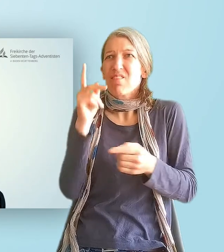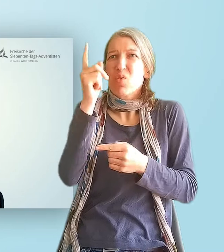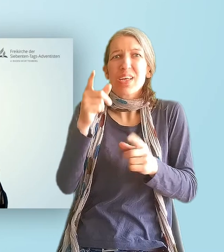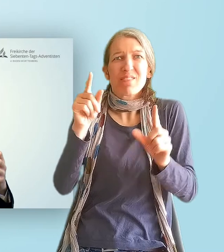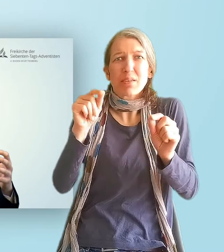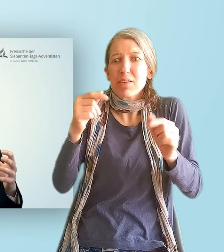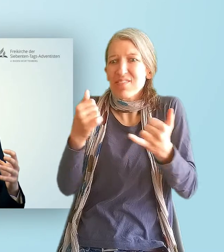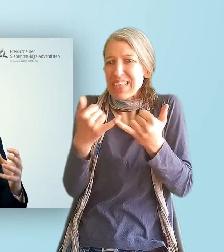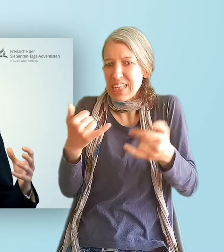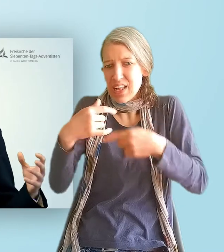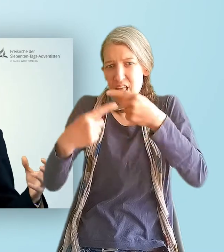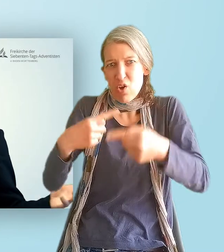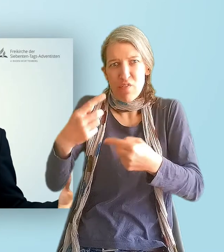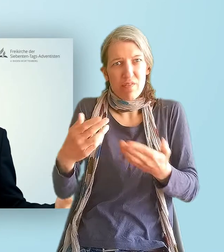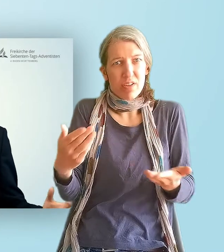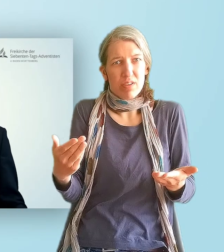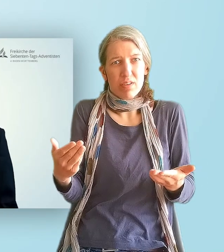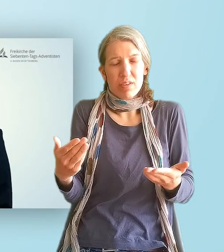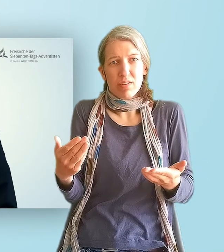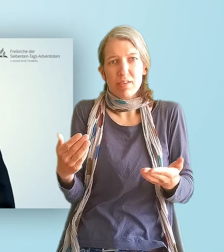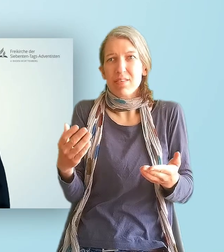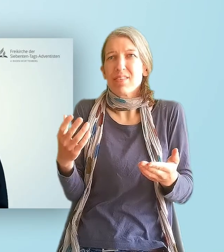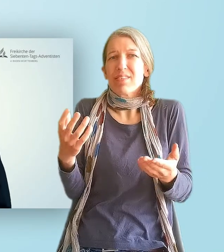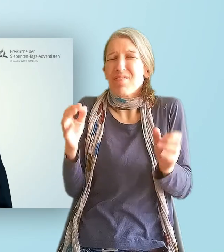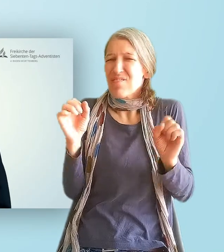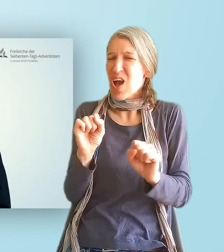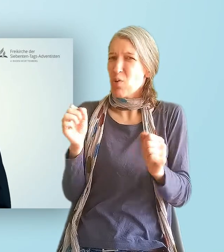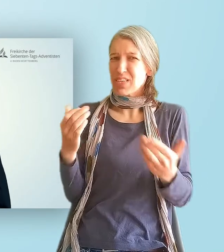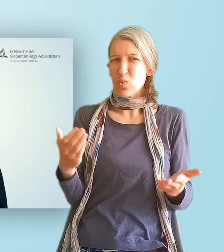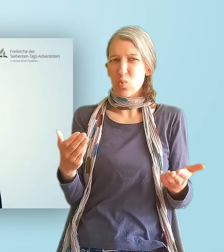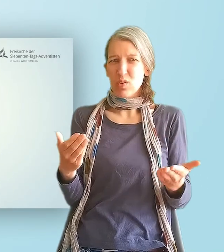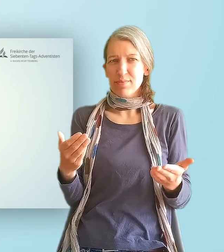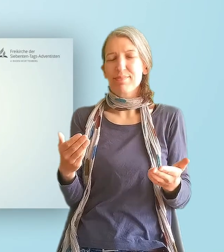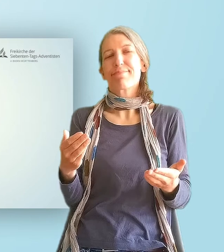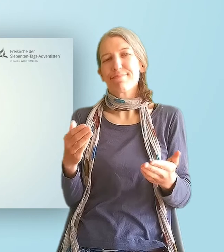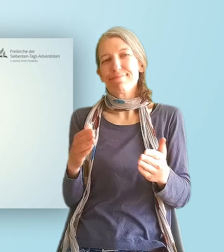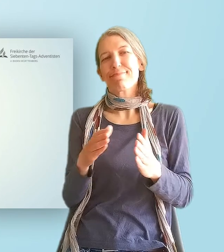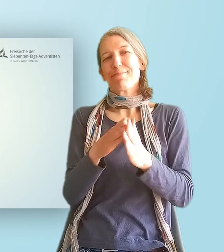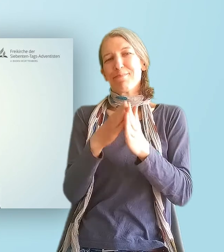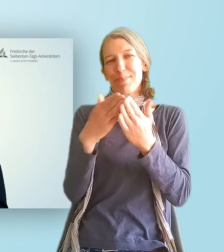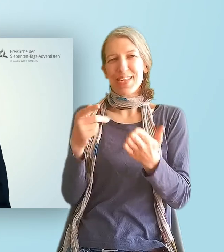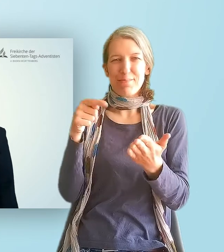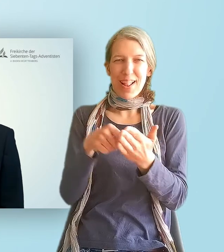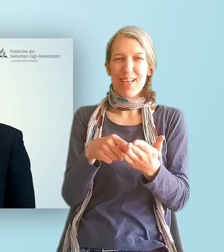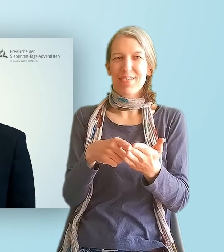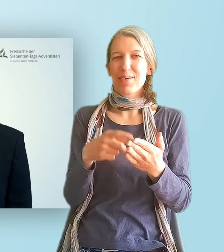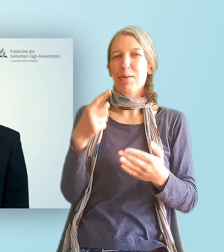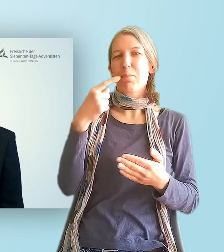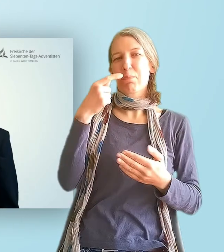die Geschichte hinter der Geschichte? Und genau hier kommt die biblische, prophetische Botschaft von